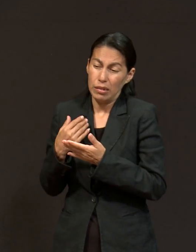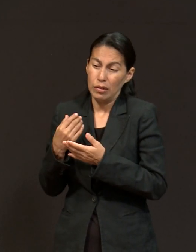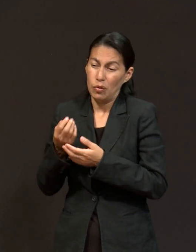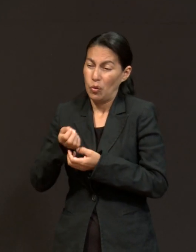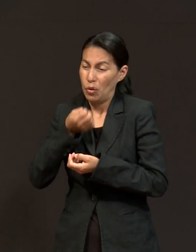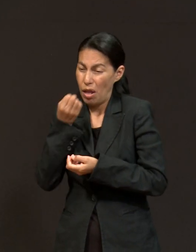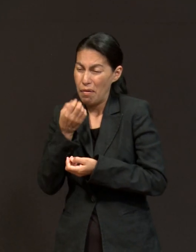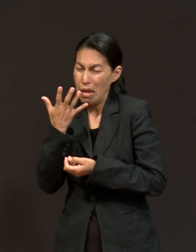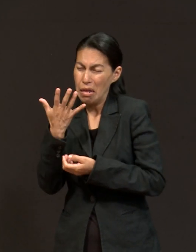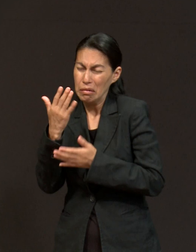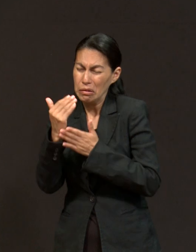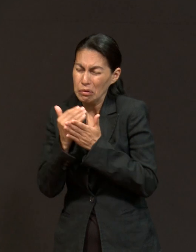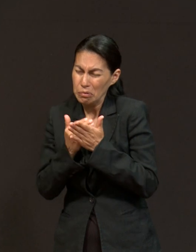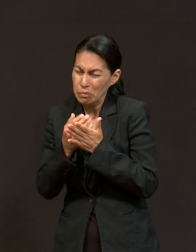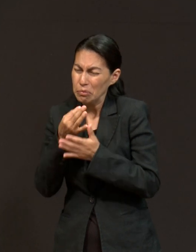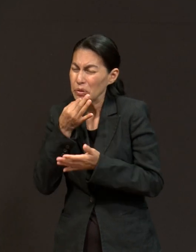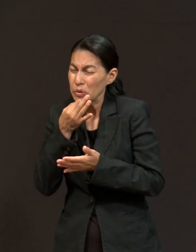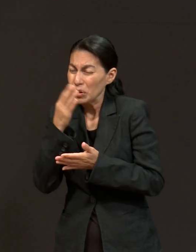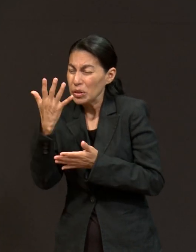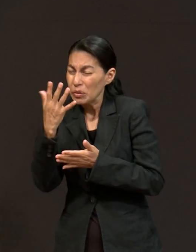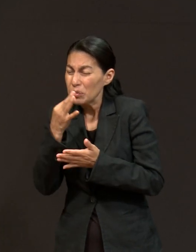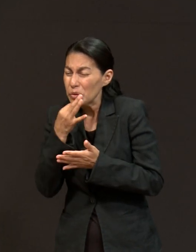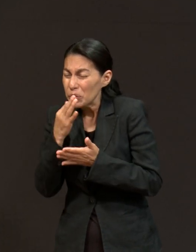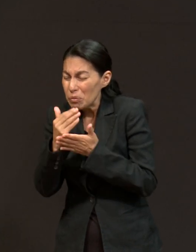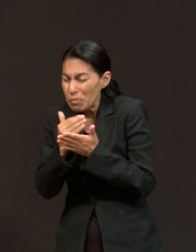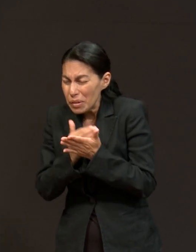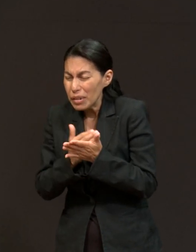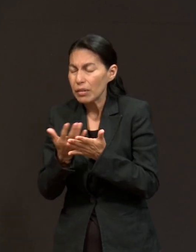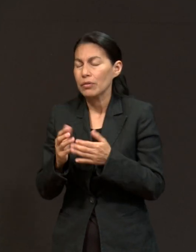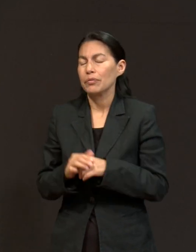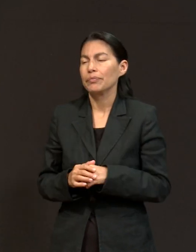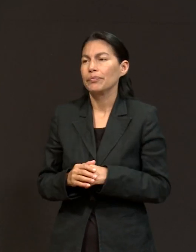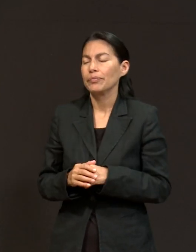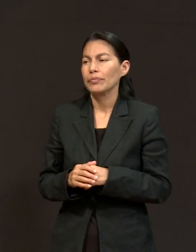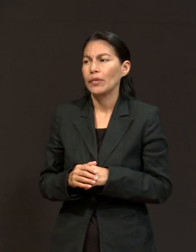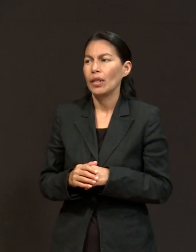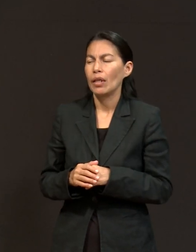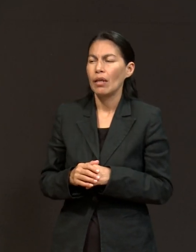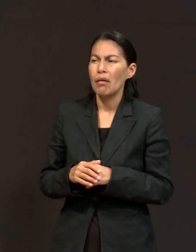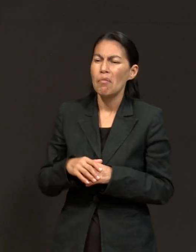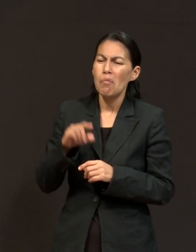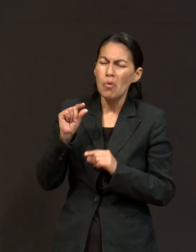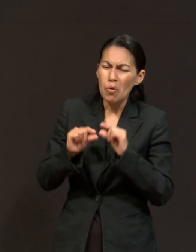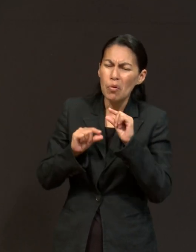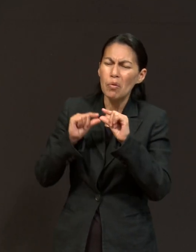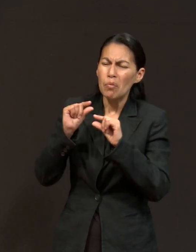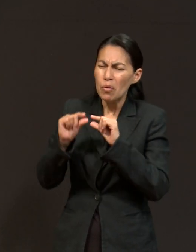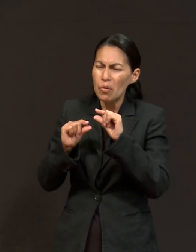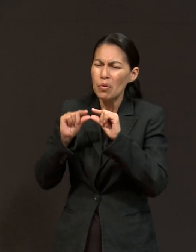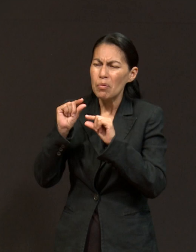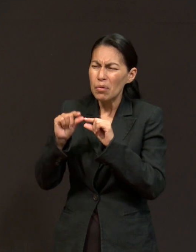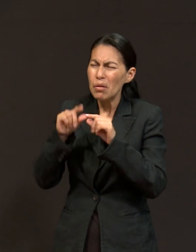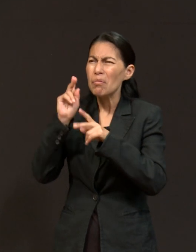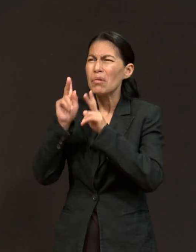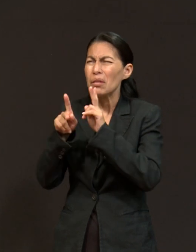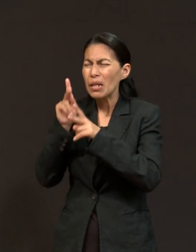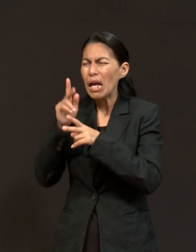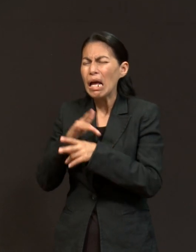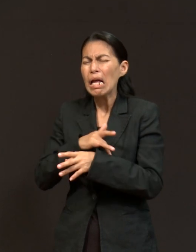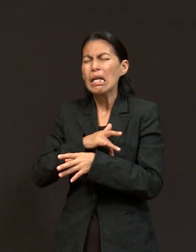cinco minutos. Pero conforme pasó el tiempo, yo aprendí también a expresar mis emociones. Cómo me sentí bajo esas circunstancias, si me